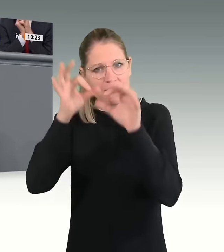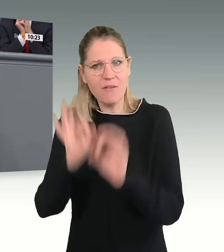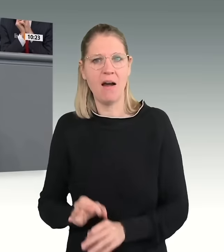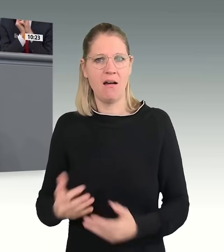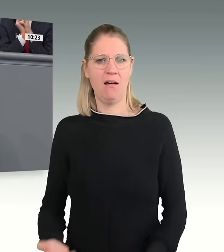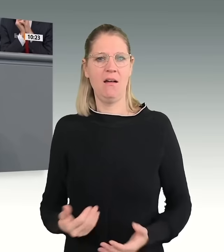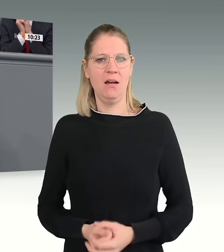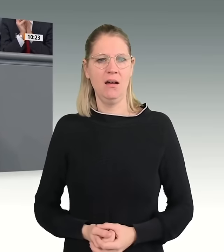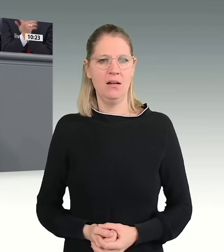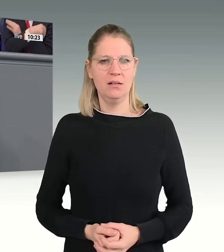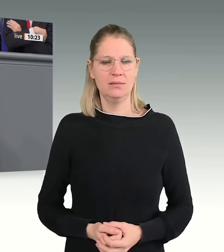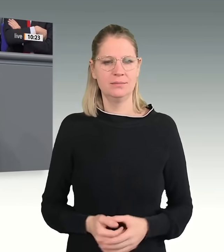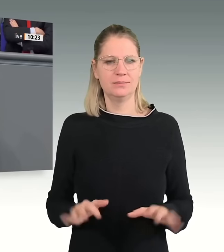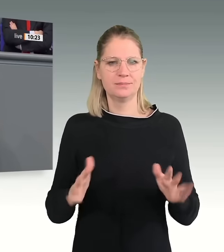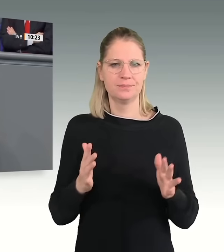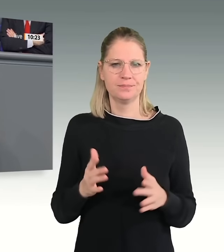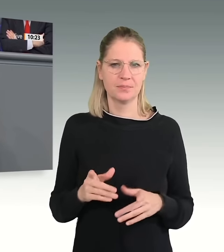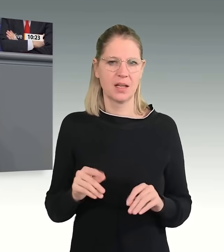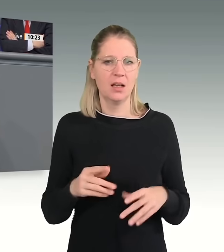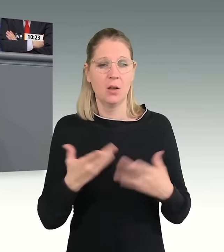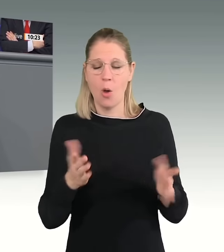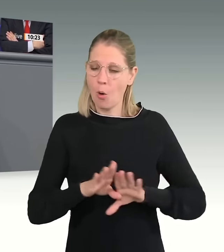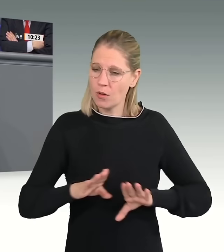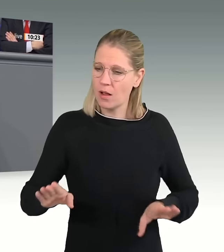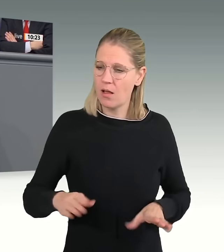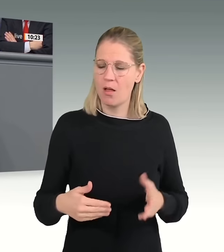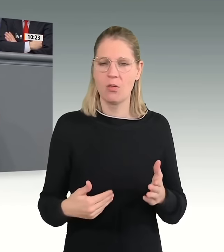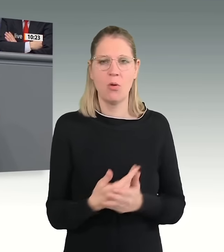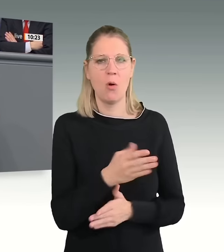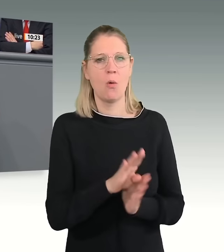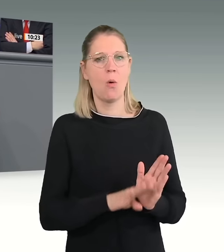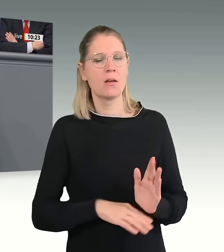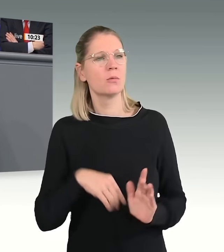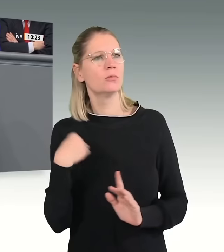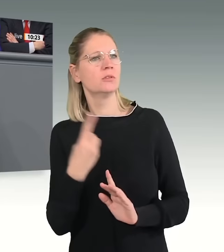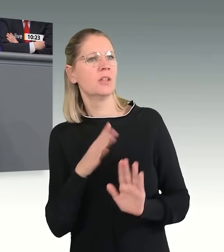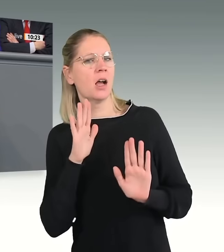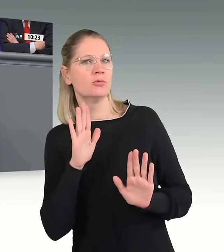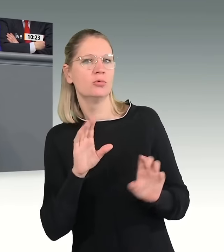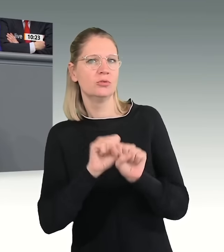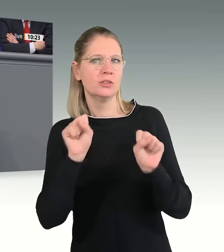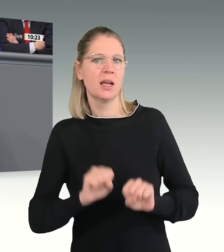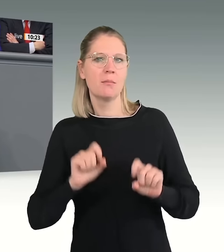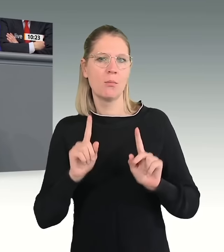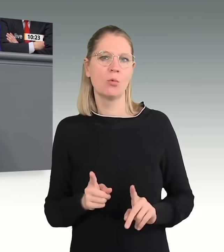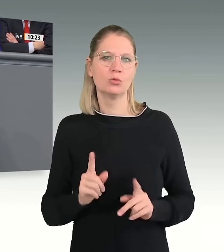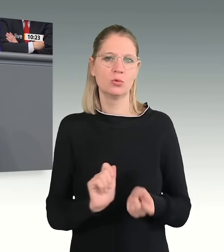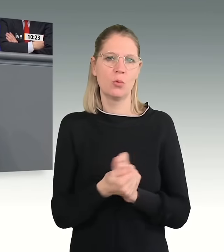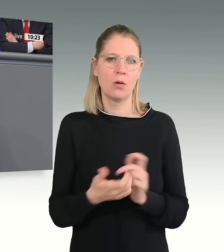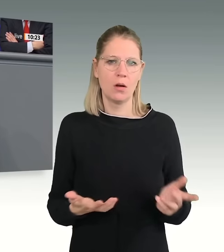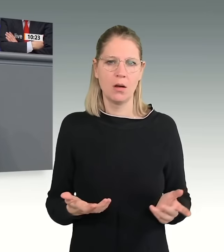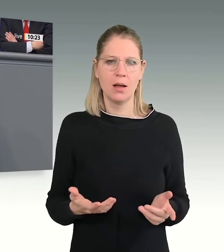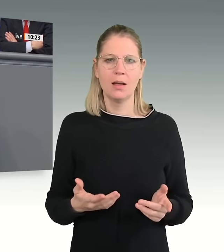Notwendig ist eine grundlegende Neuordnung unseres Asylsystems auf europäischer wie